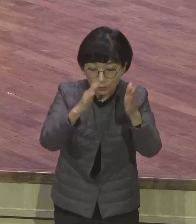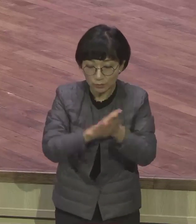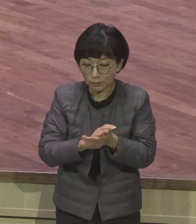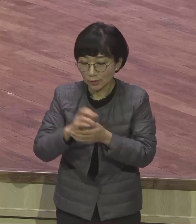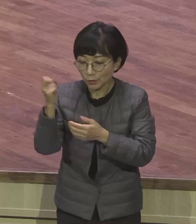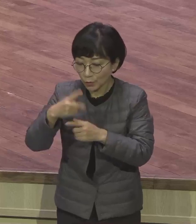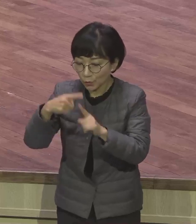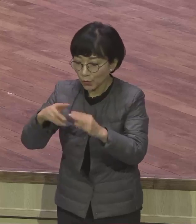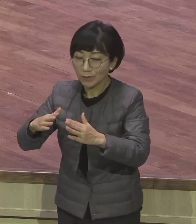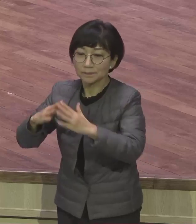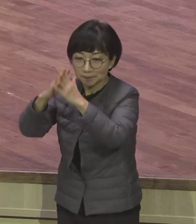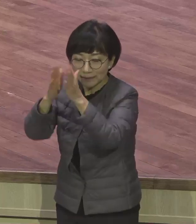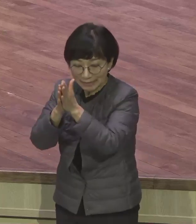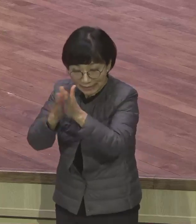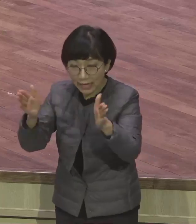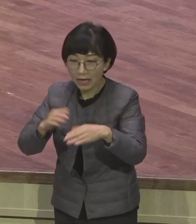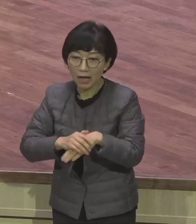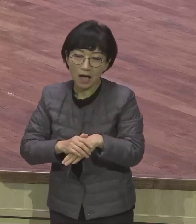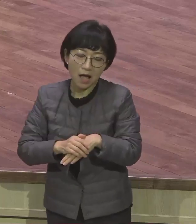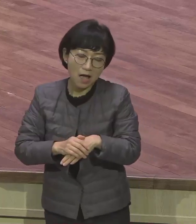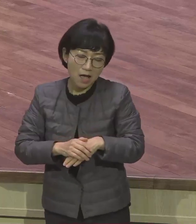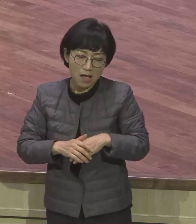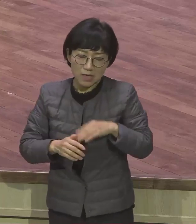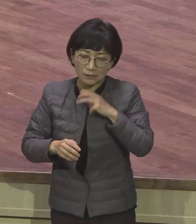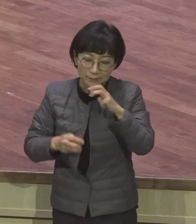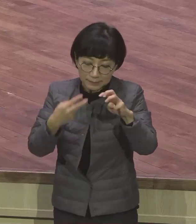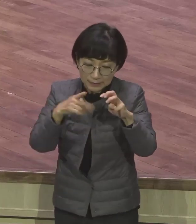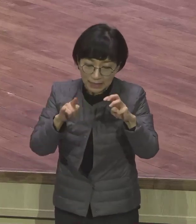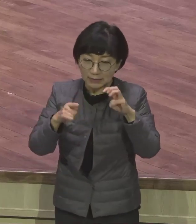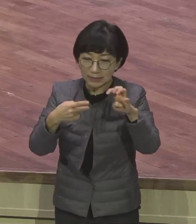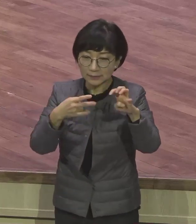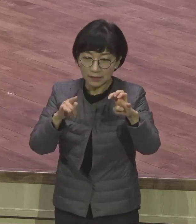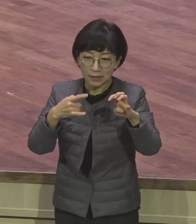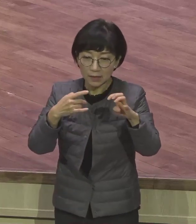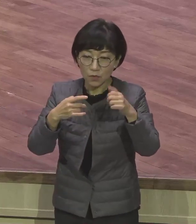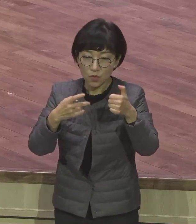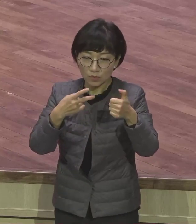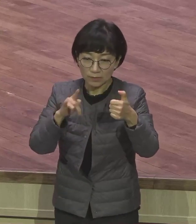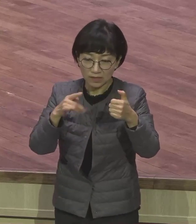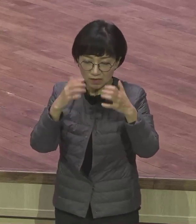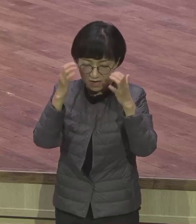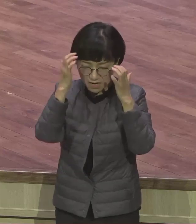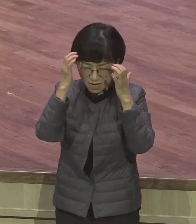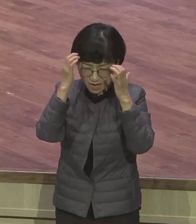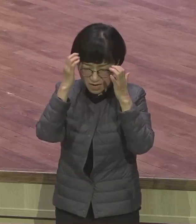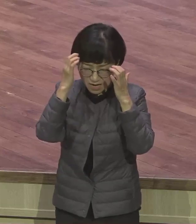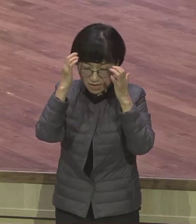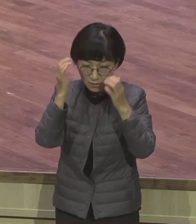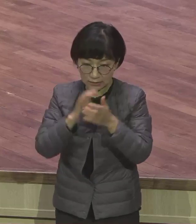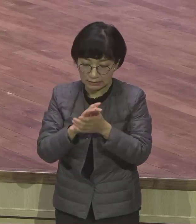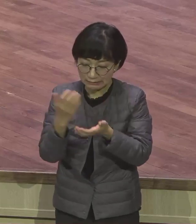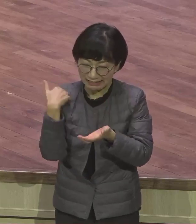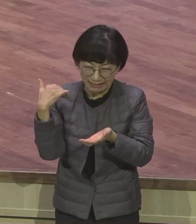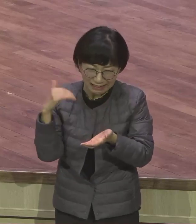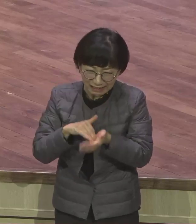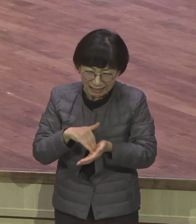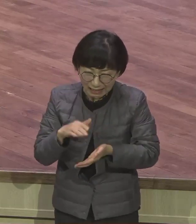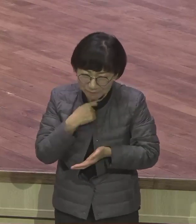그 광량을 다시는 다시 돌아가고 싶다 말하고 싶잖아요. 젊은